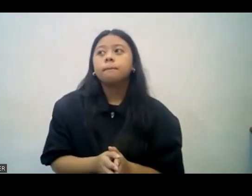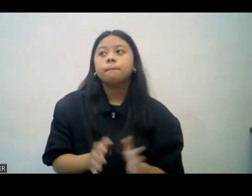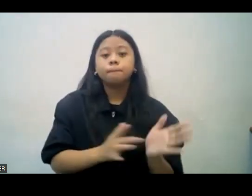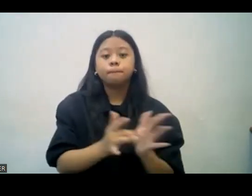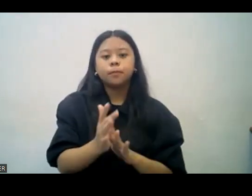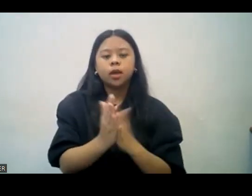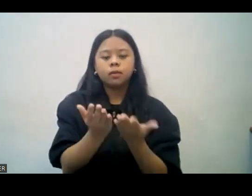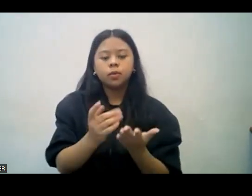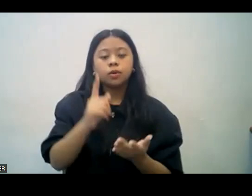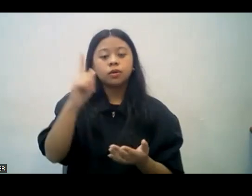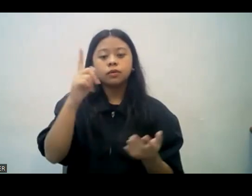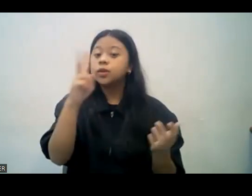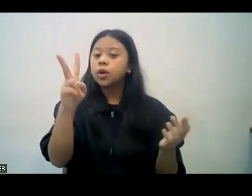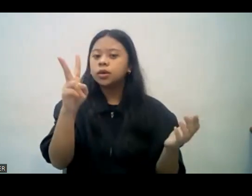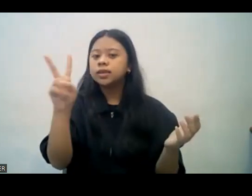Timoteo.